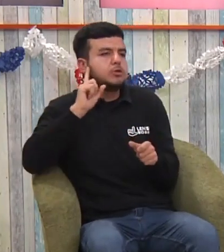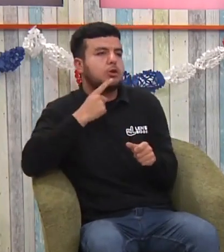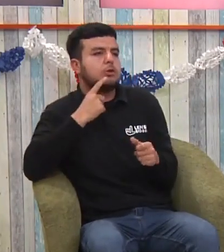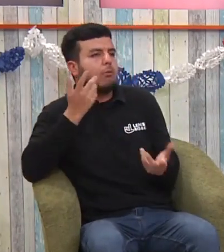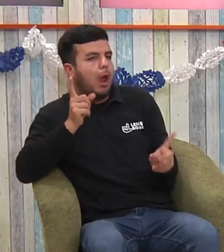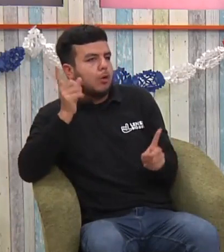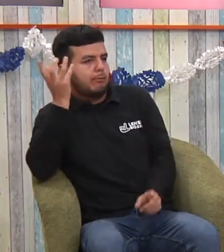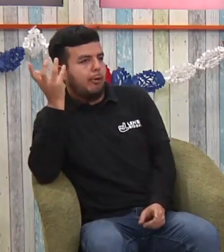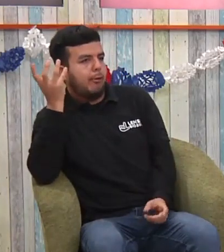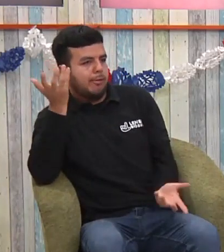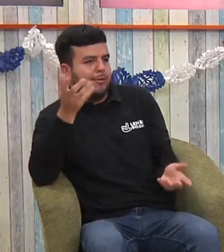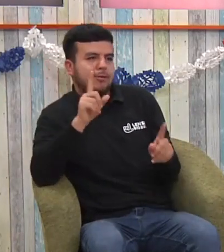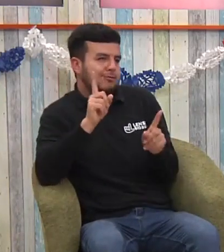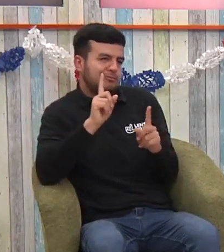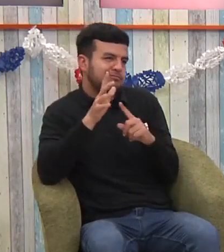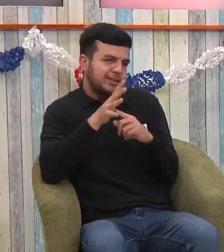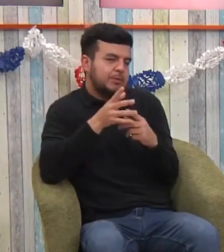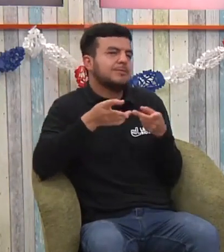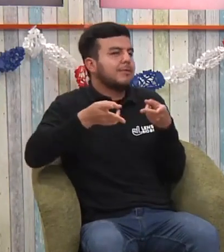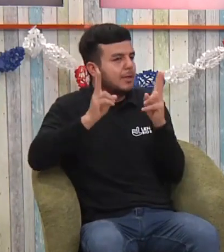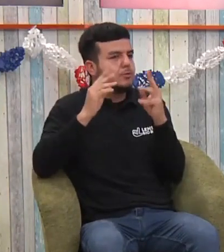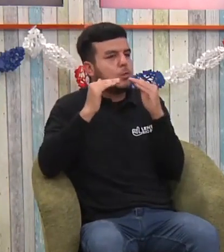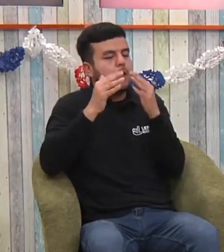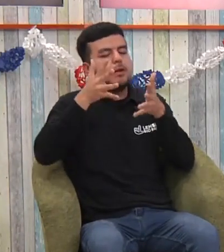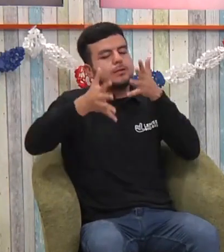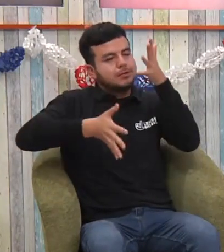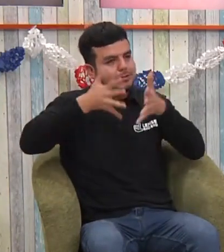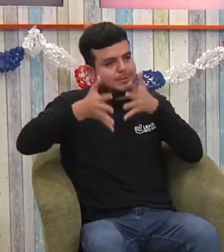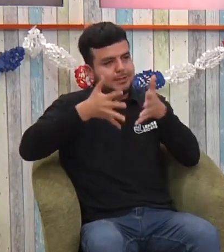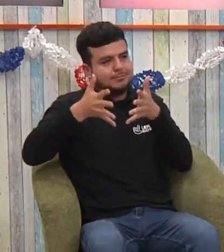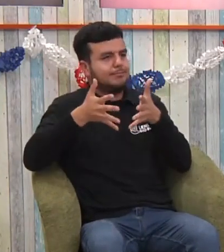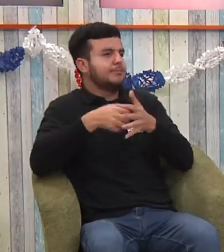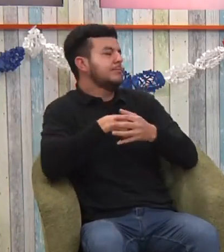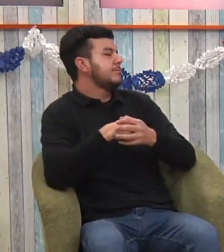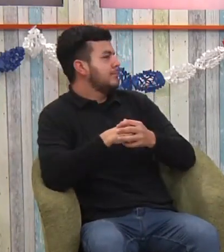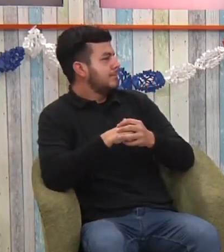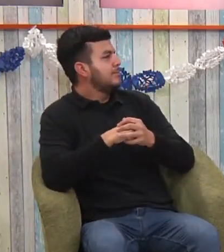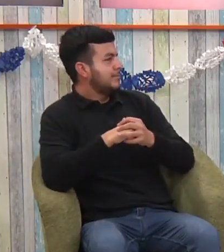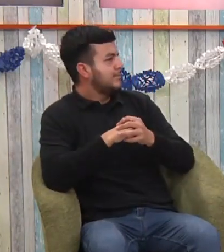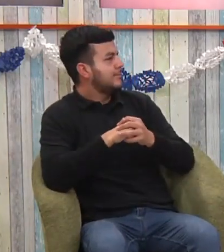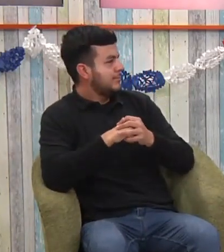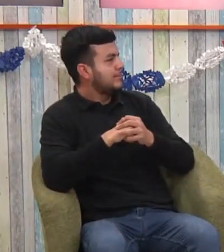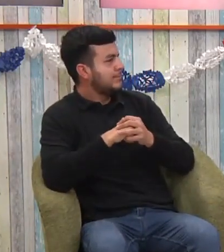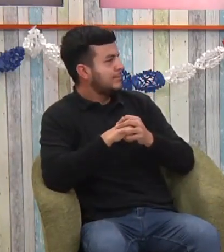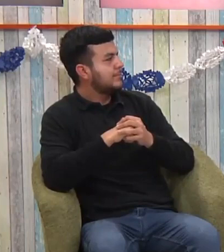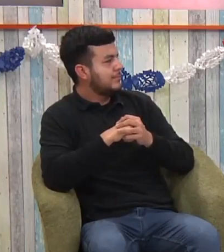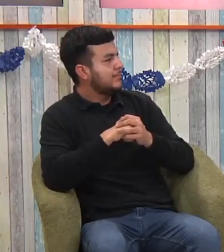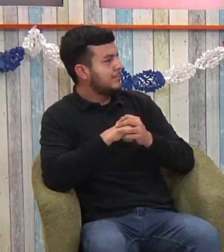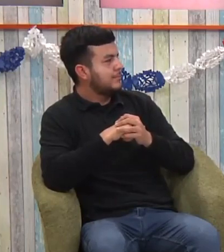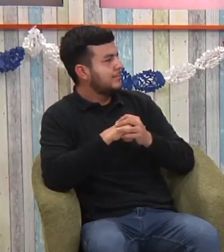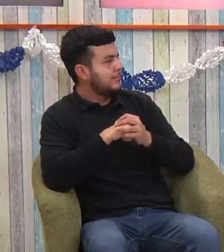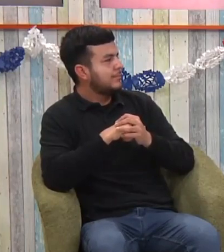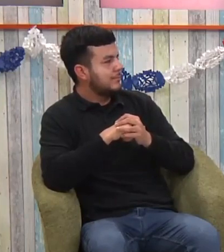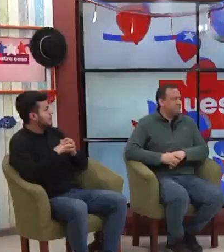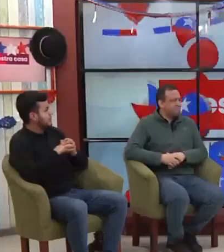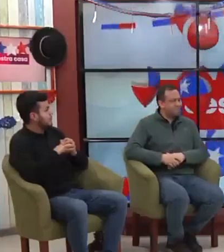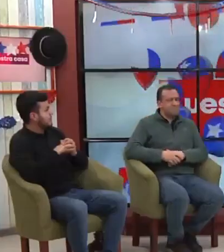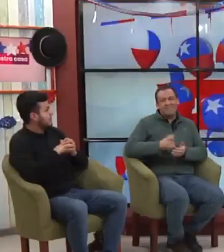pero y el acceso a la información va a ser el mismo aprender lengua de señas nunca se va a reemplazar con eso. No, se reemplaza